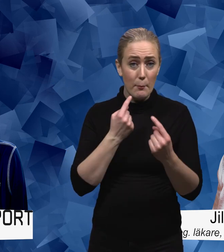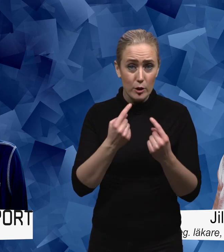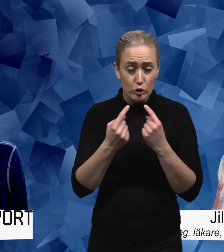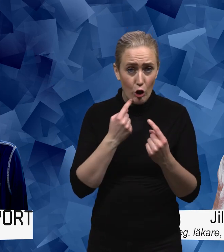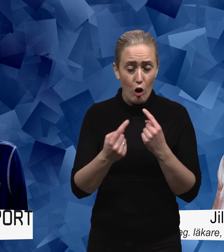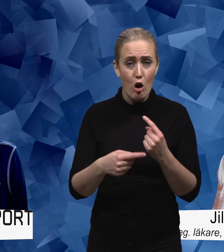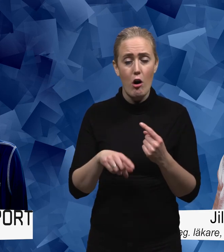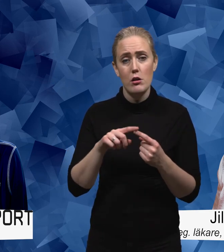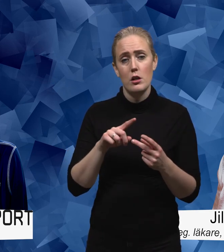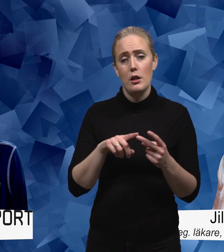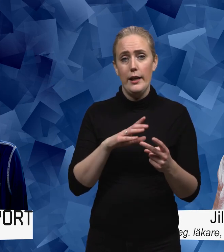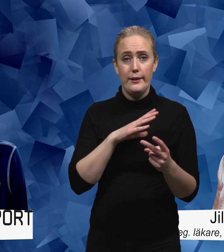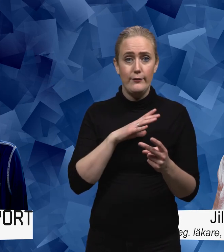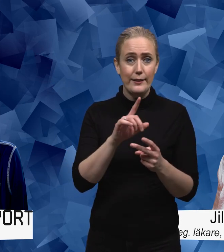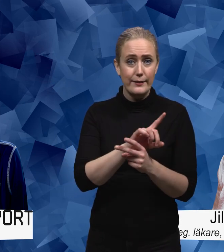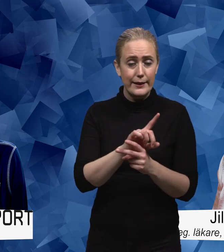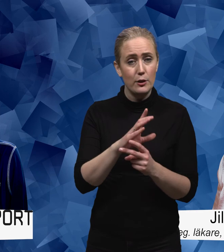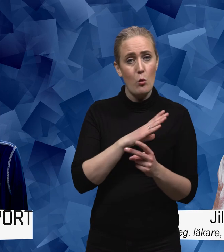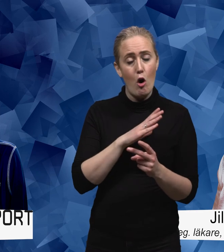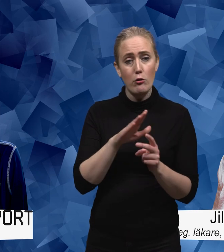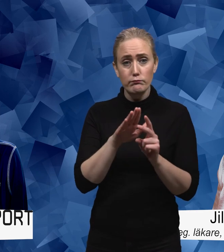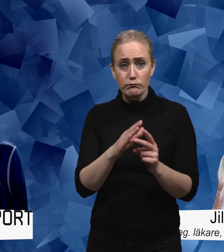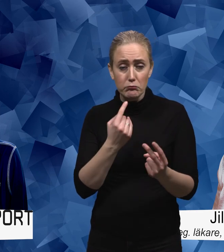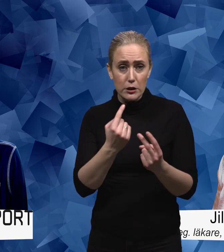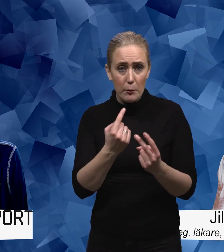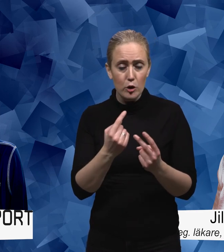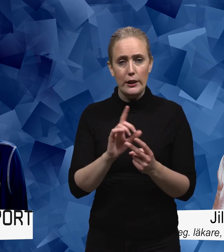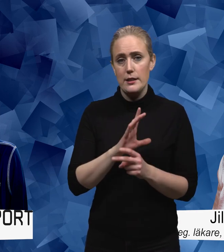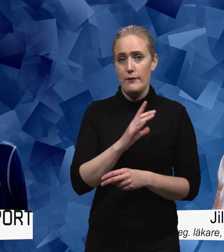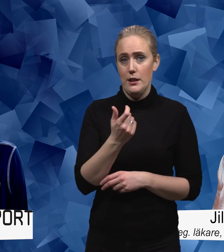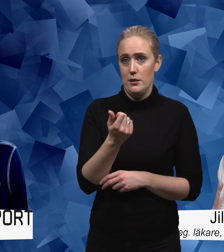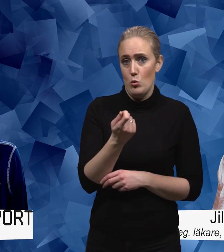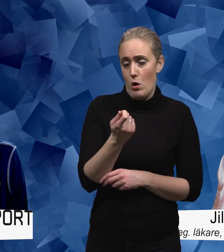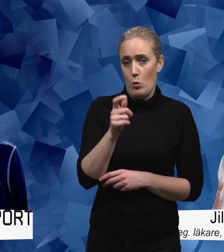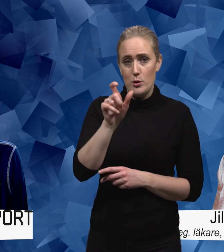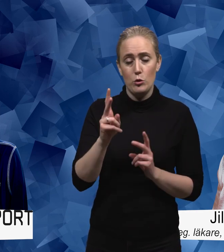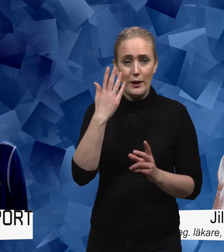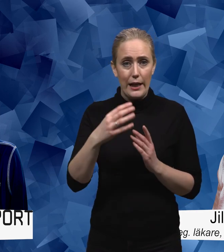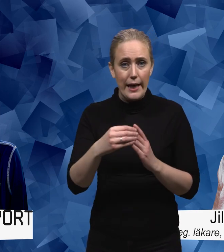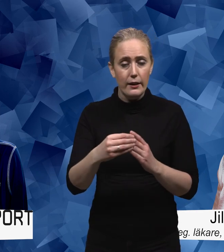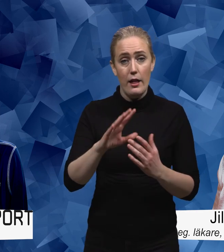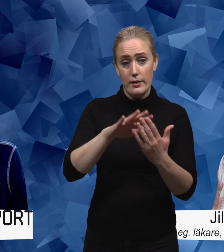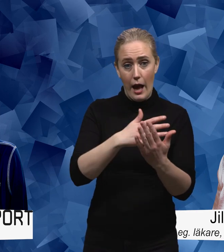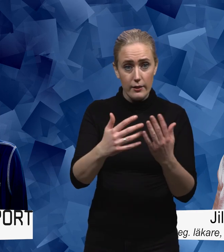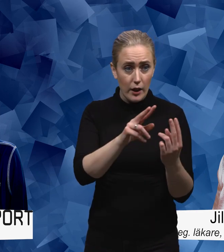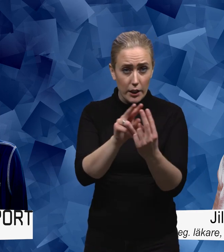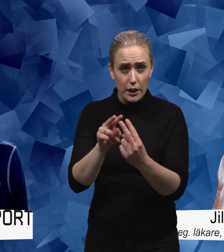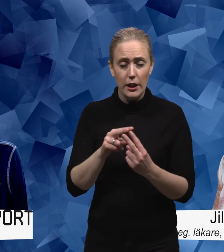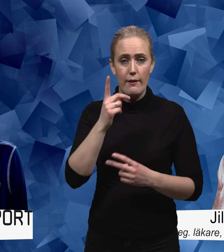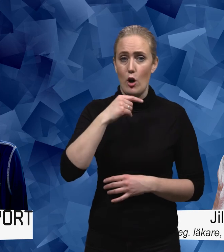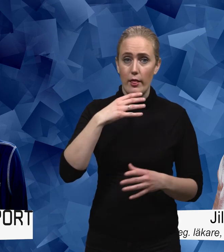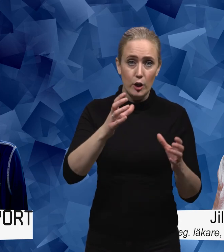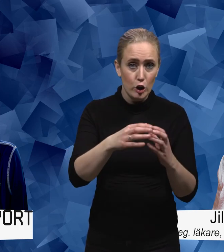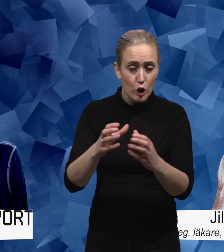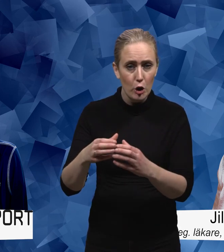samtal att det finns tid tidförfredade samtal det kanske finns någon som leder det det kan handla om nätverk det kan handla om föräldragrupper